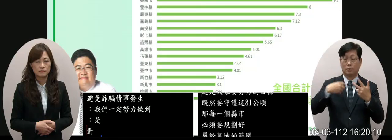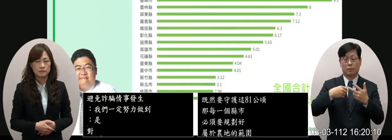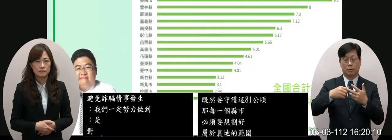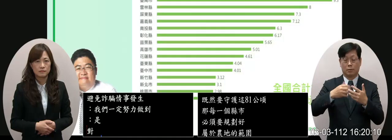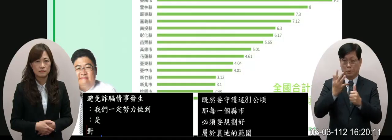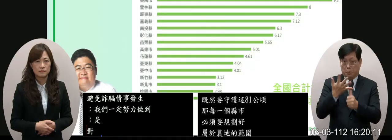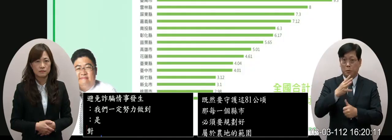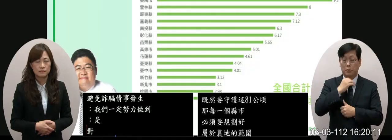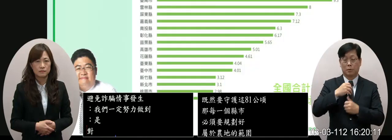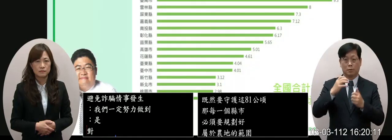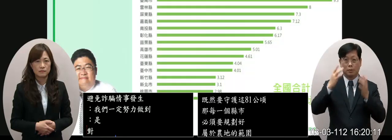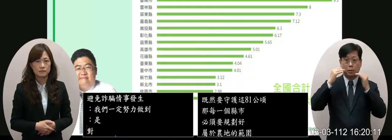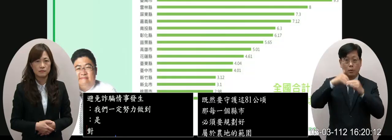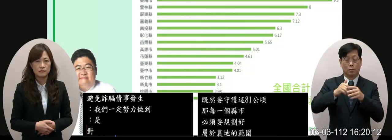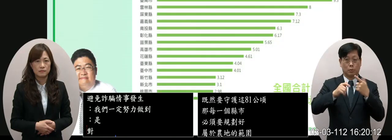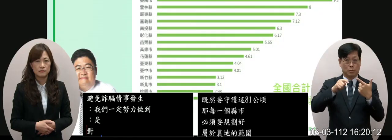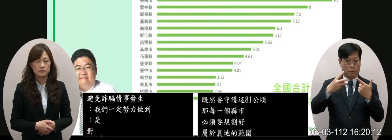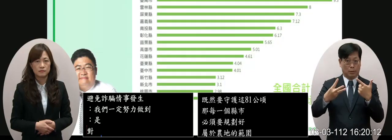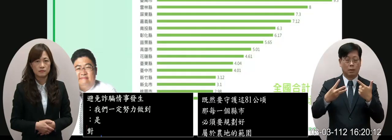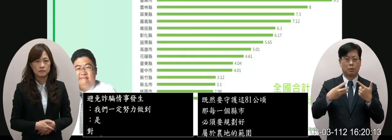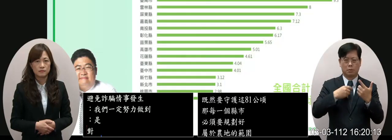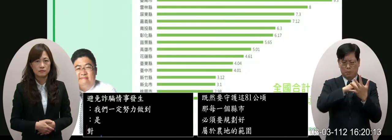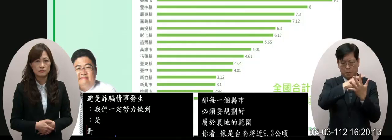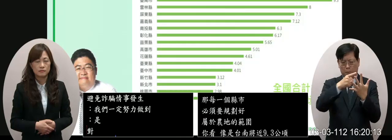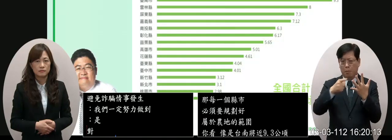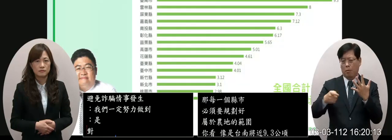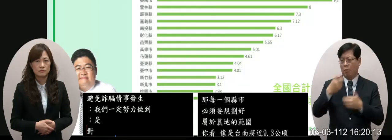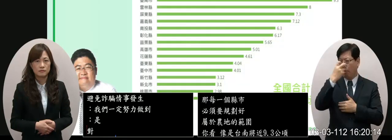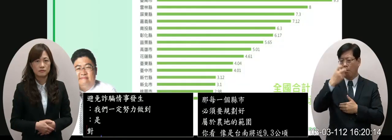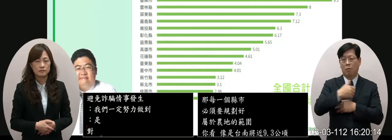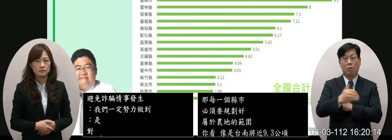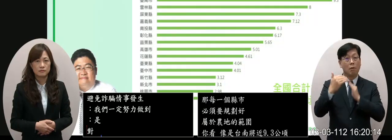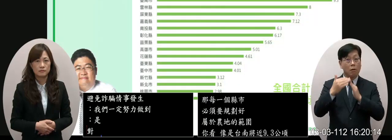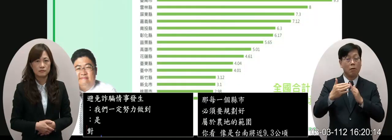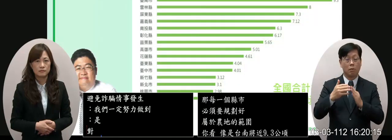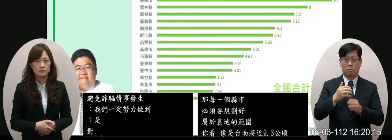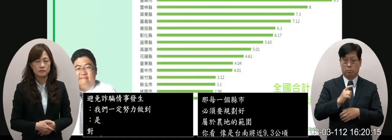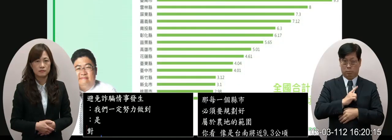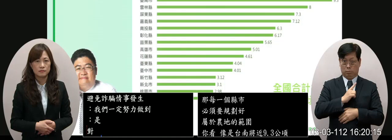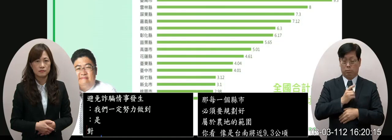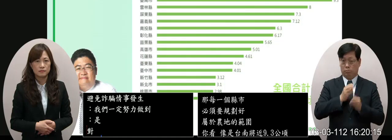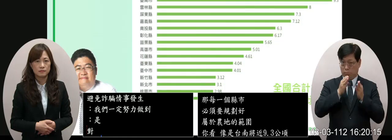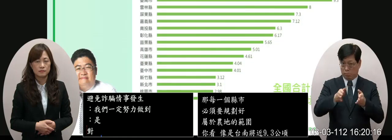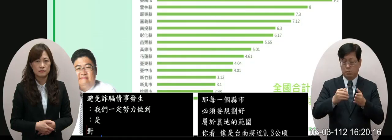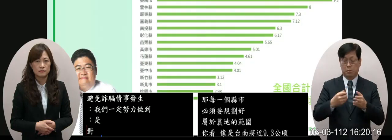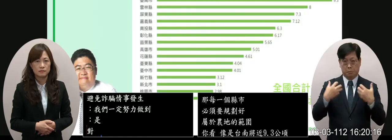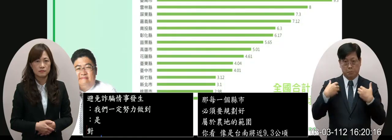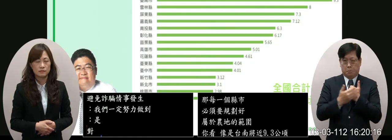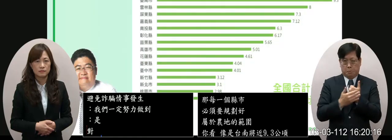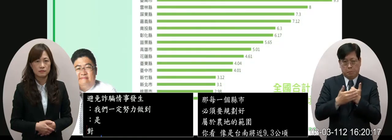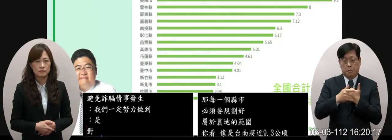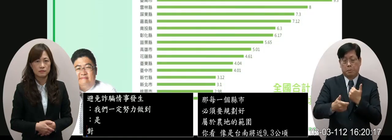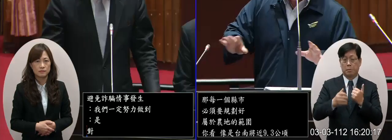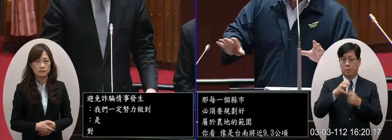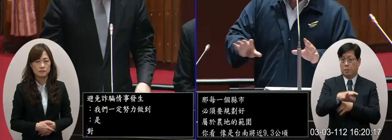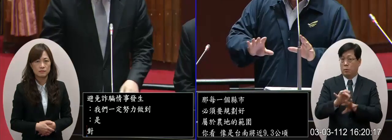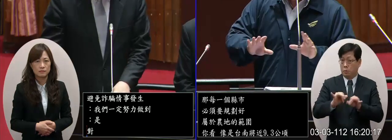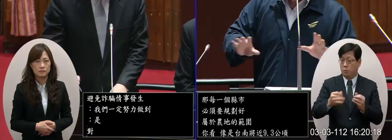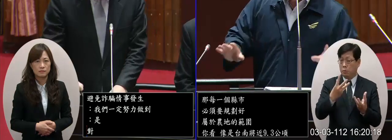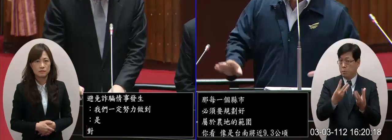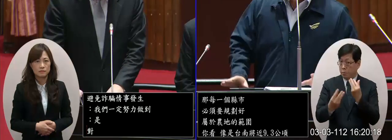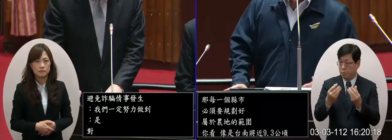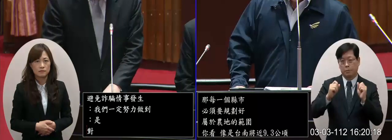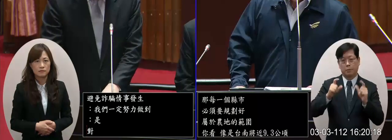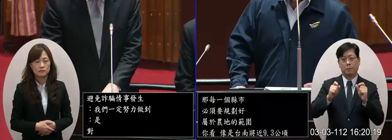五名就是南投的6.3所以你可以看出來每一個縣市他們必須要科與它去守護農地的比重